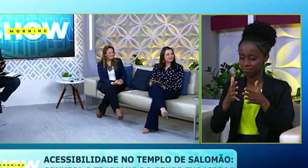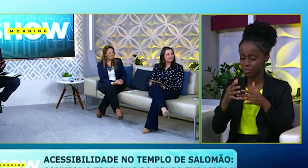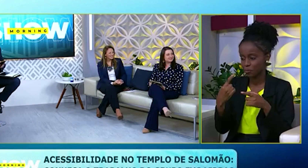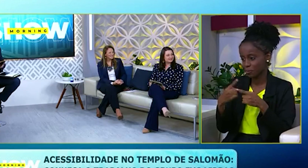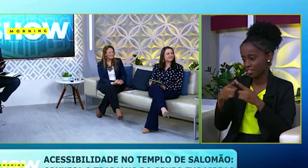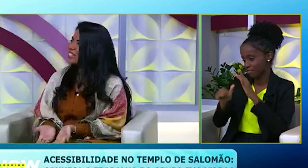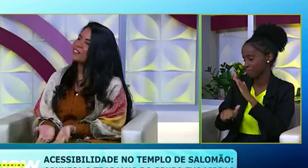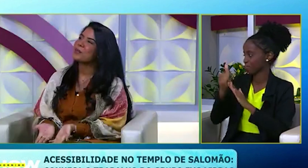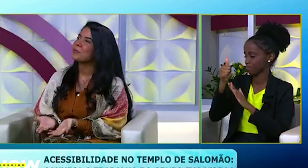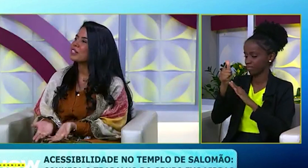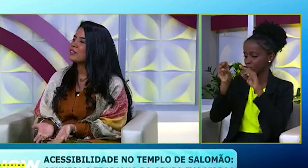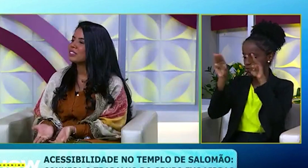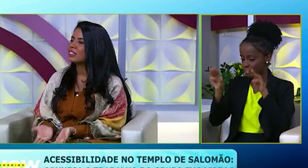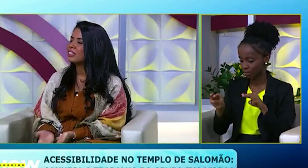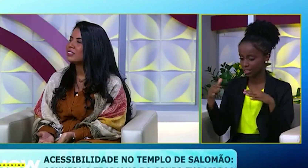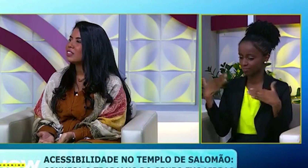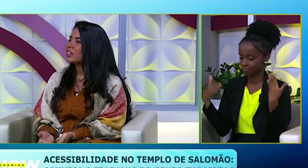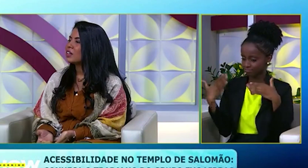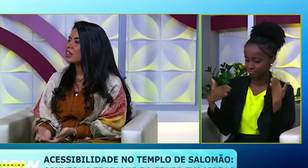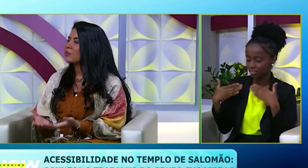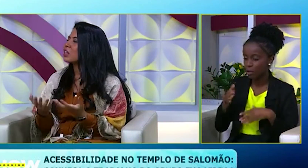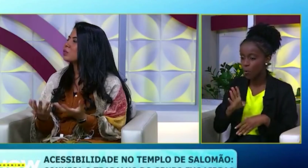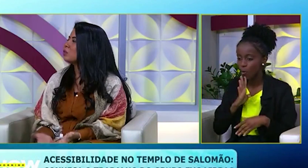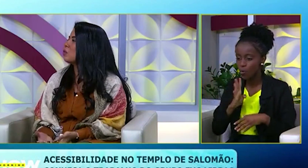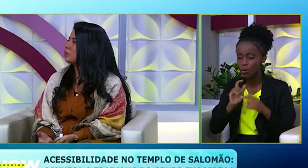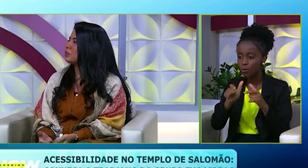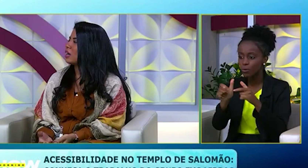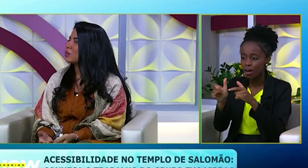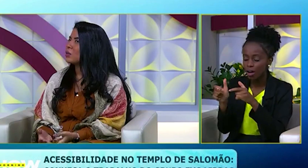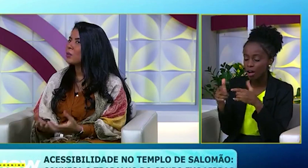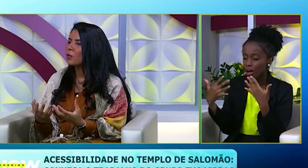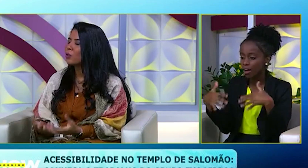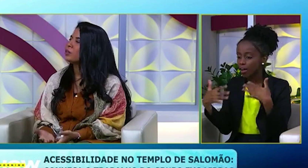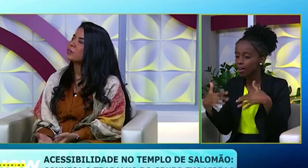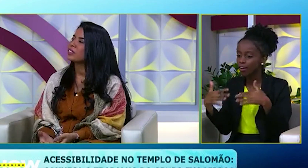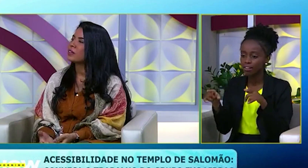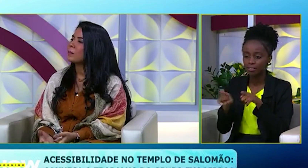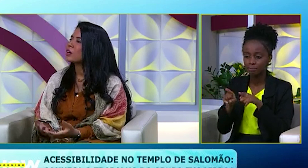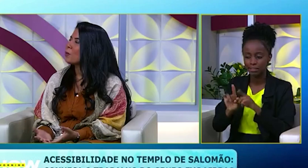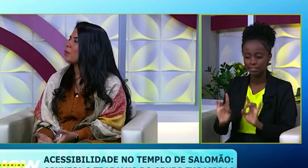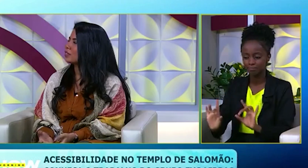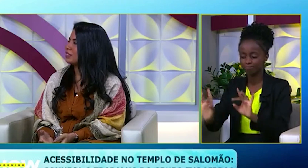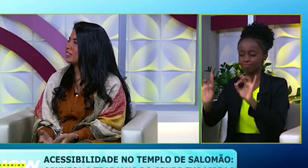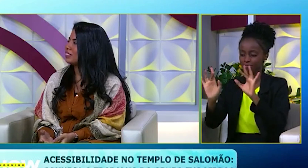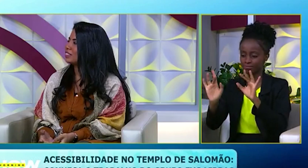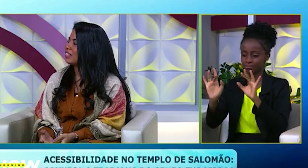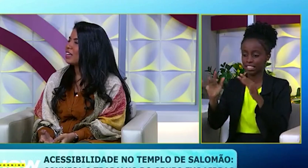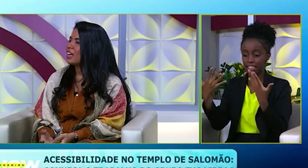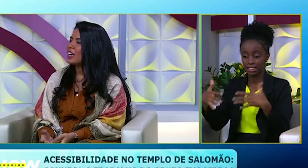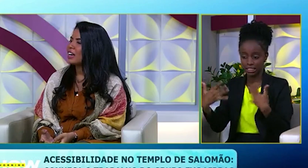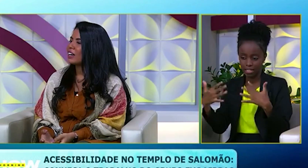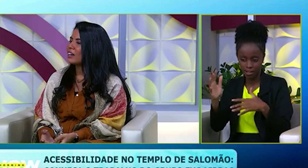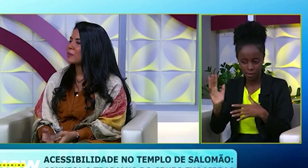primeira vez deles, né? Foi a primeira vez deles e foi algo novo, algo único, que marcou muito a vida deles,